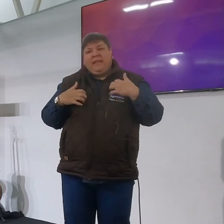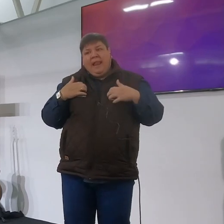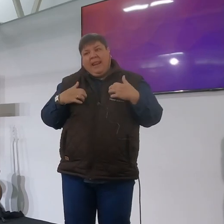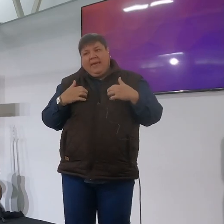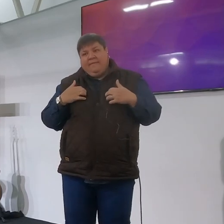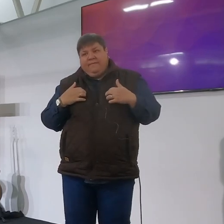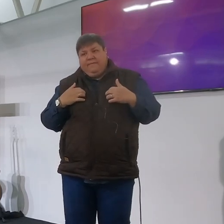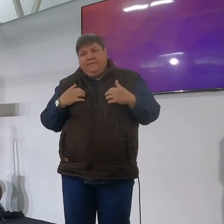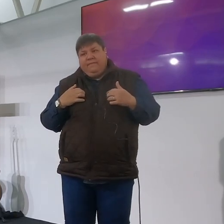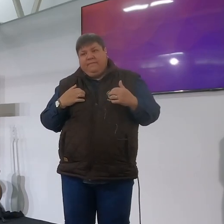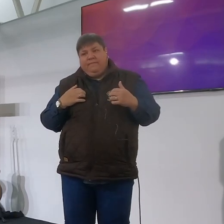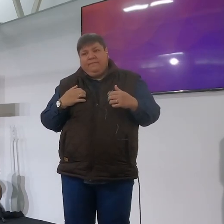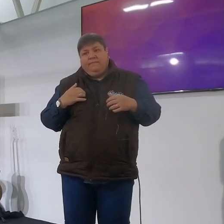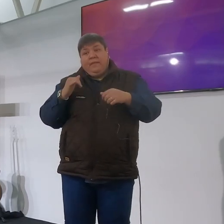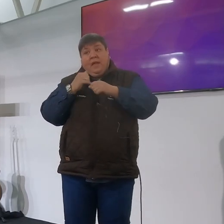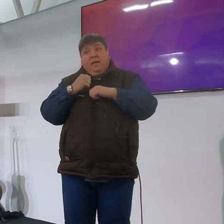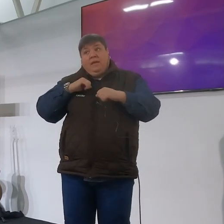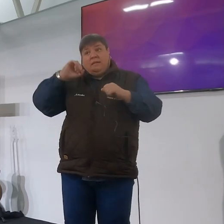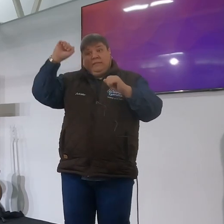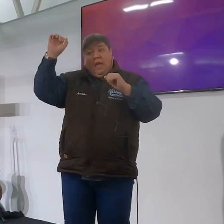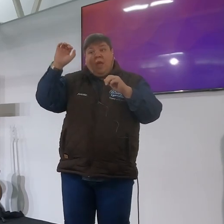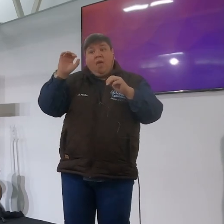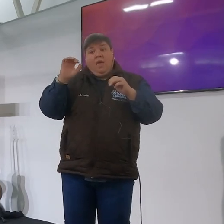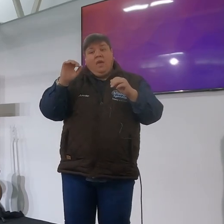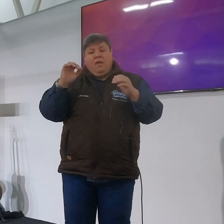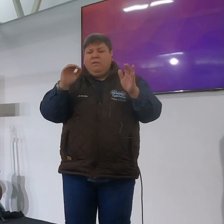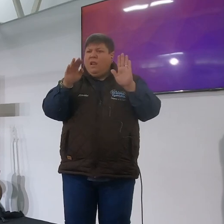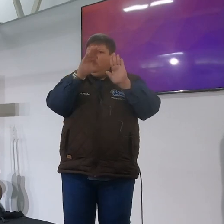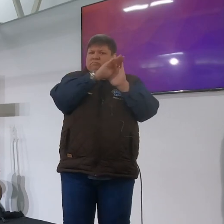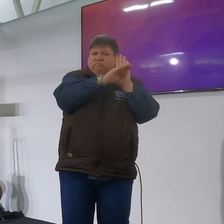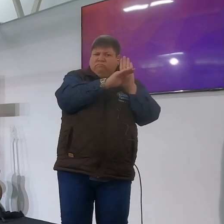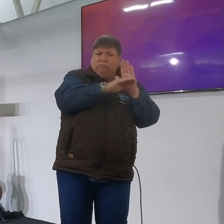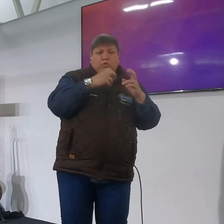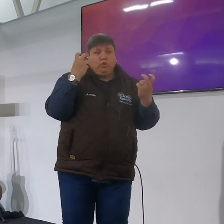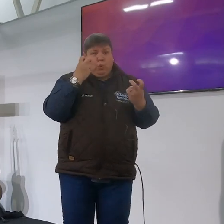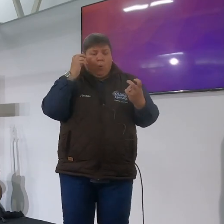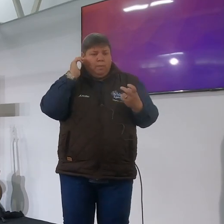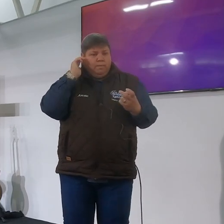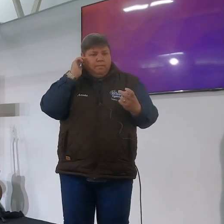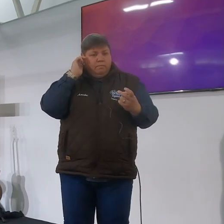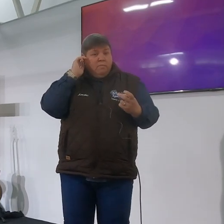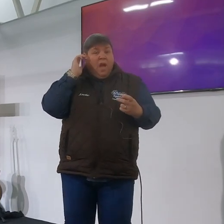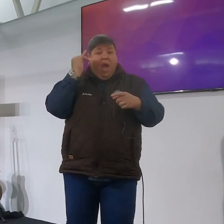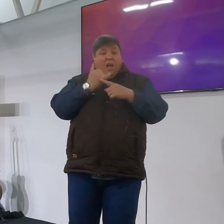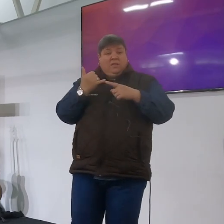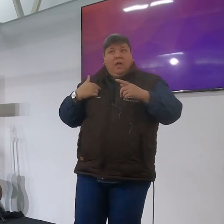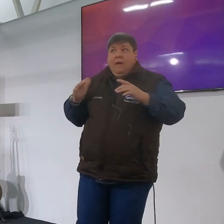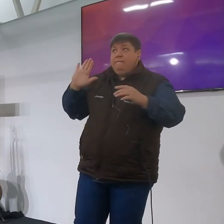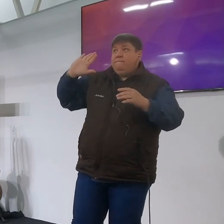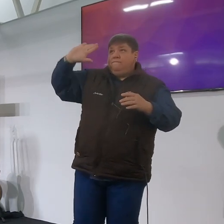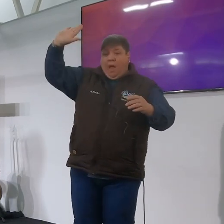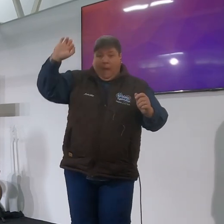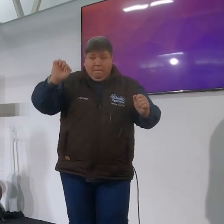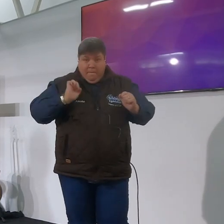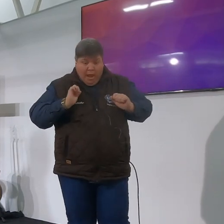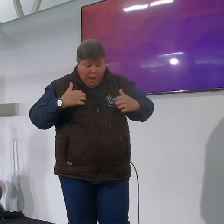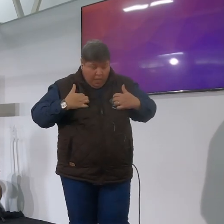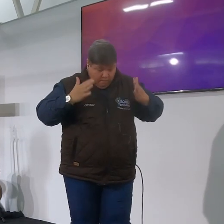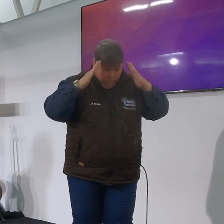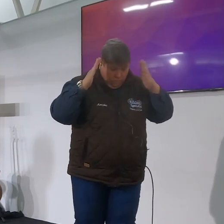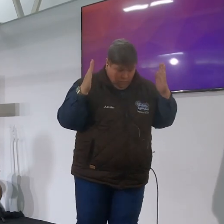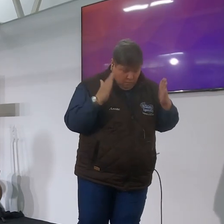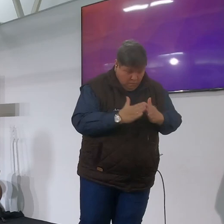as ek werkelijk sy agenda vir my leven soek maar as ek my eie agenda najaag en my eie agenda soek vir my leven